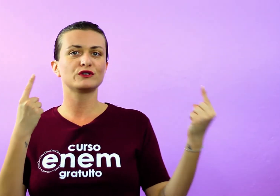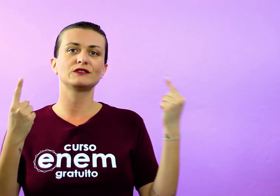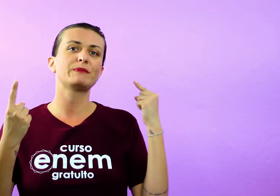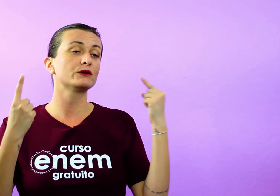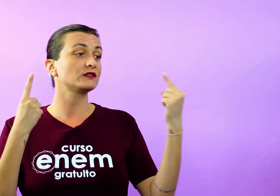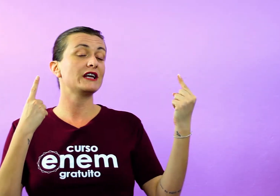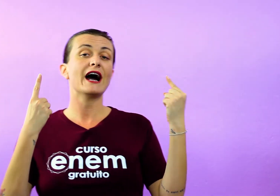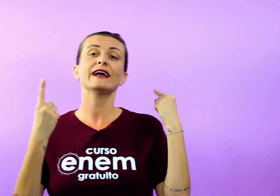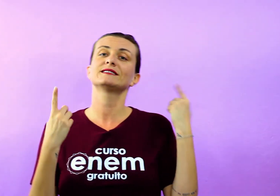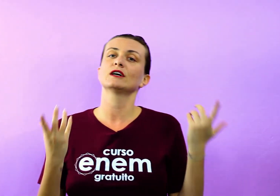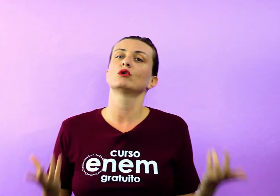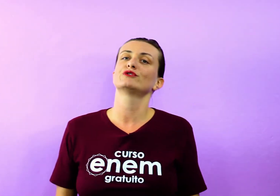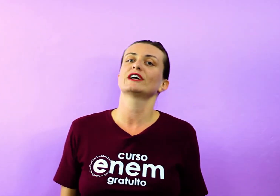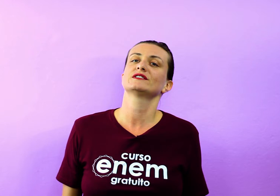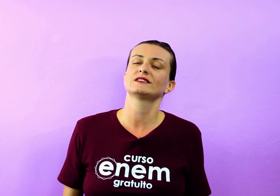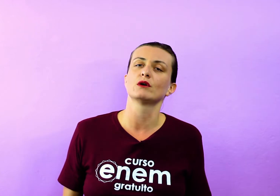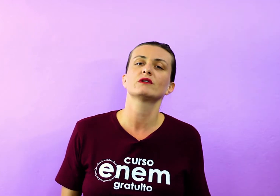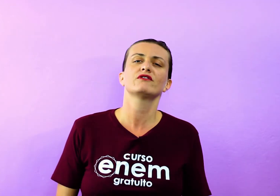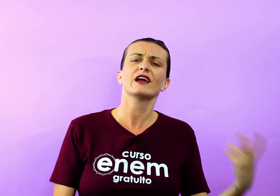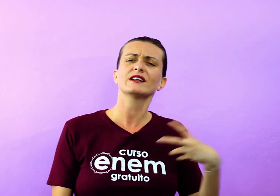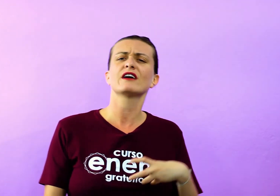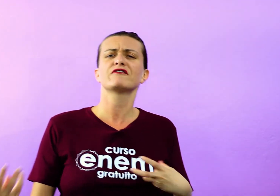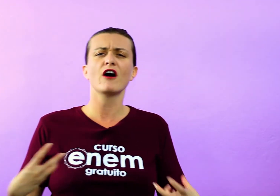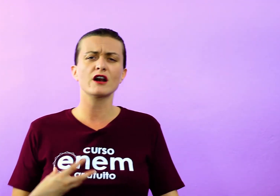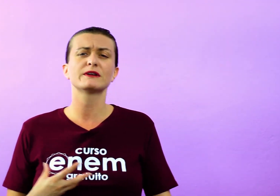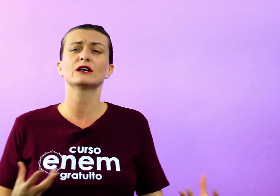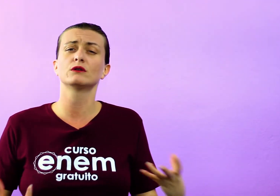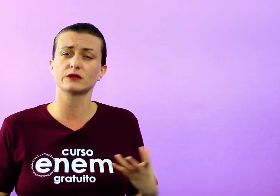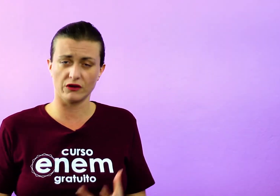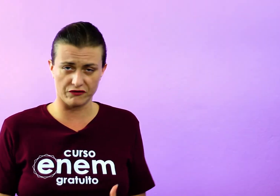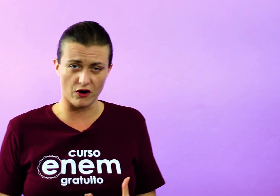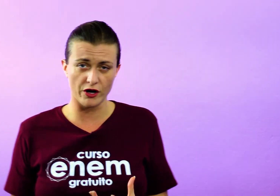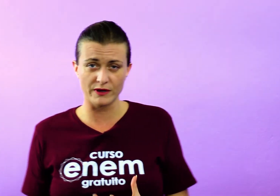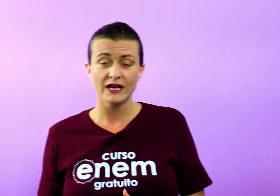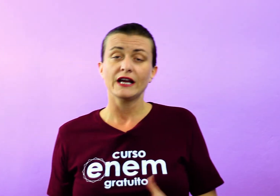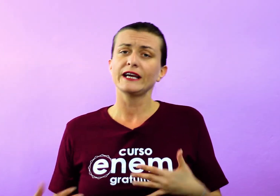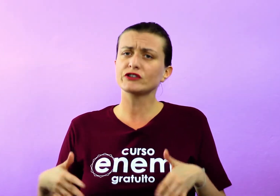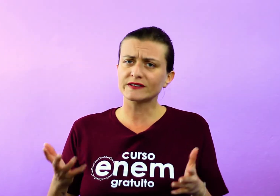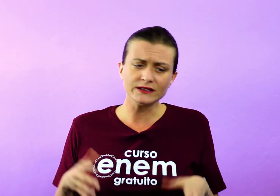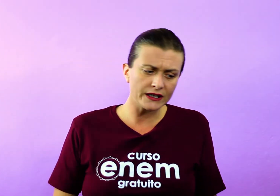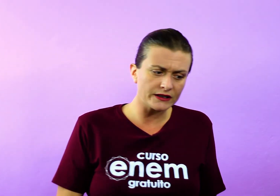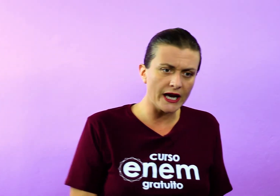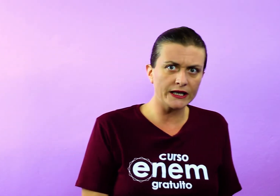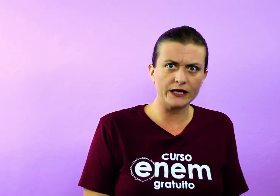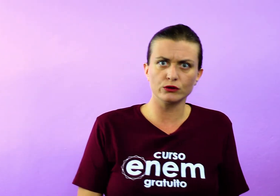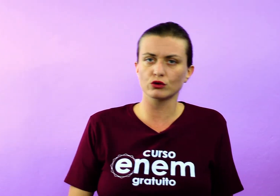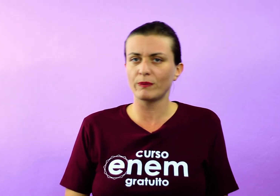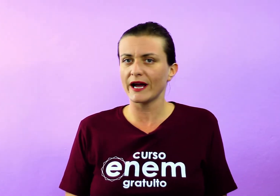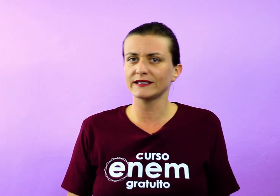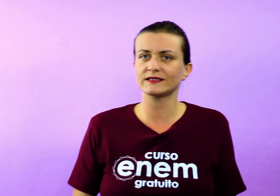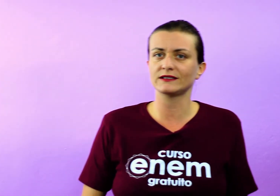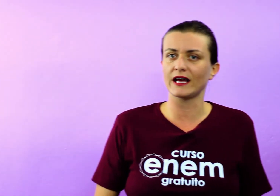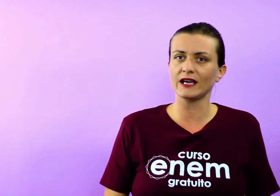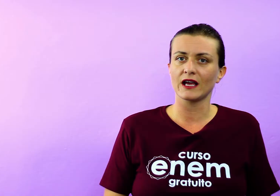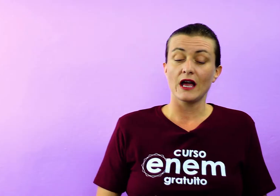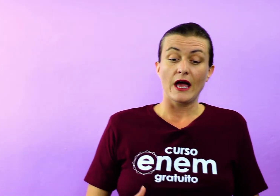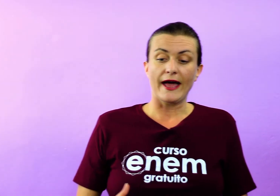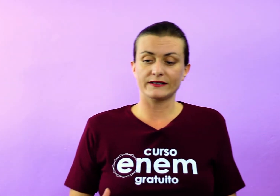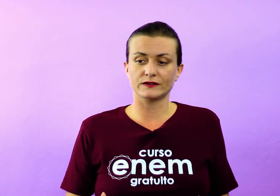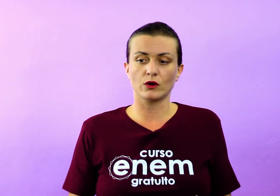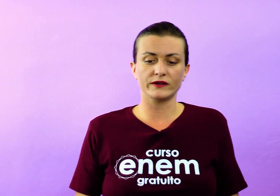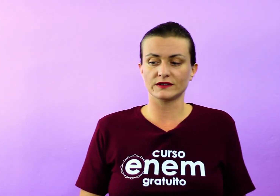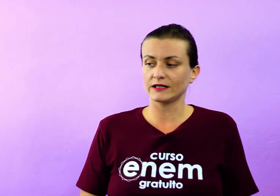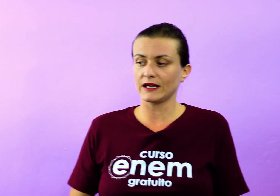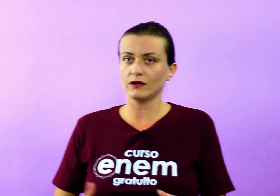pelos ideais da contradição que vem da reforma e da contrarreforma. E de se entender dentro de um país que tem